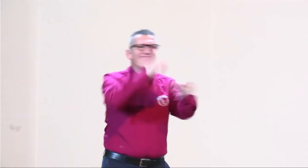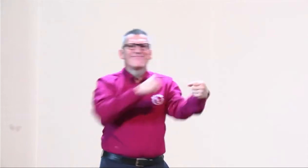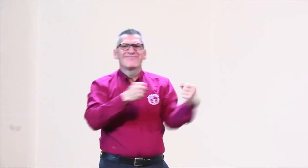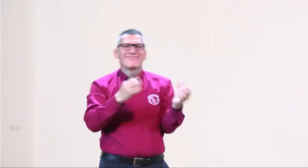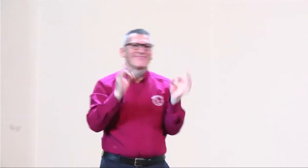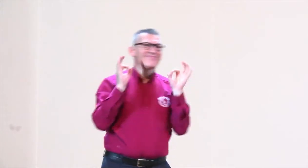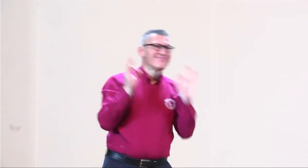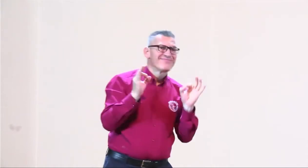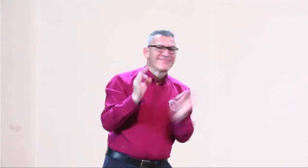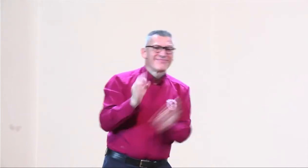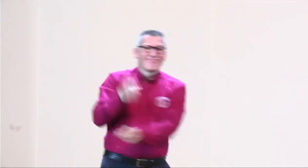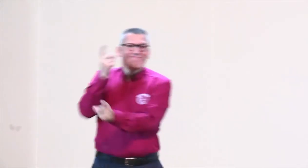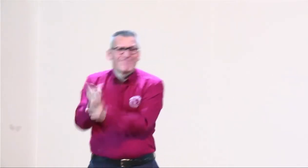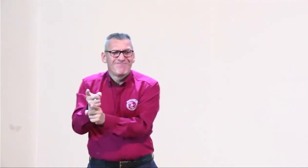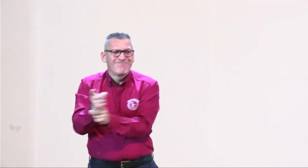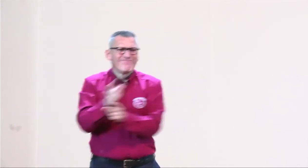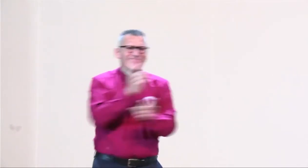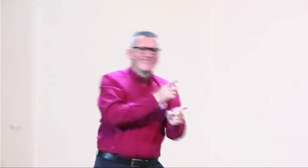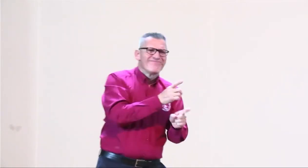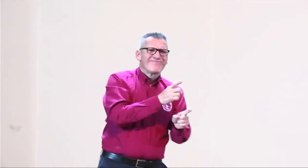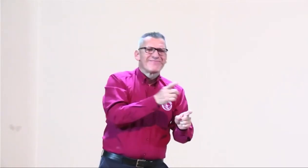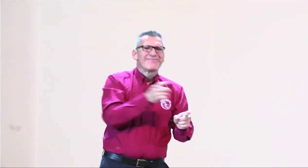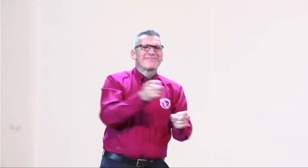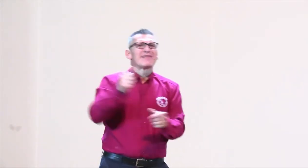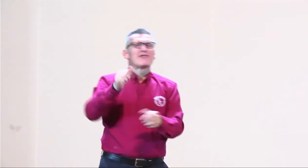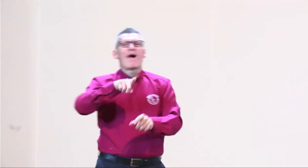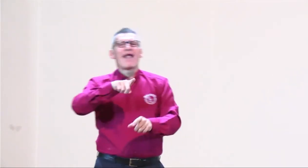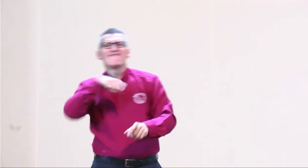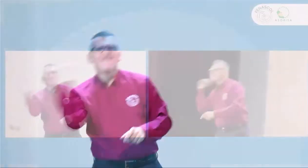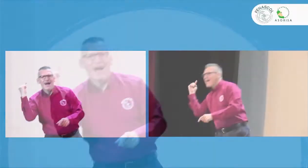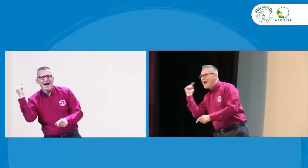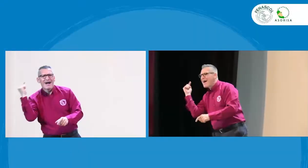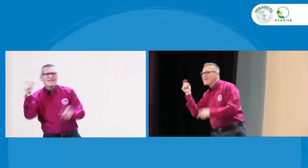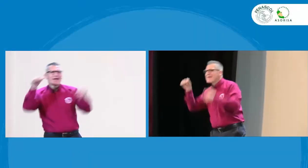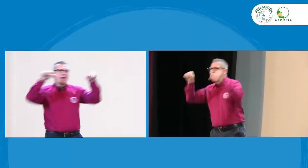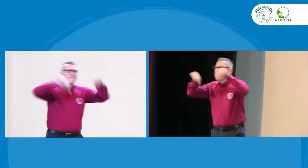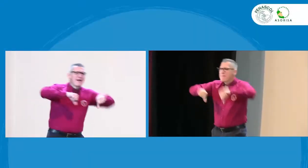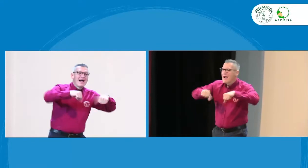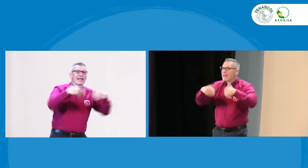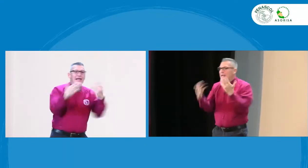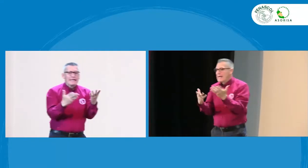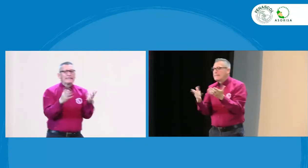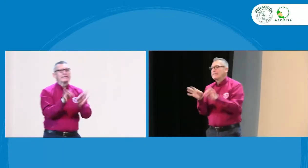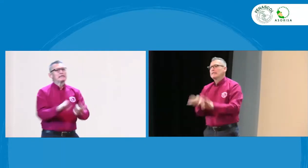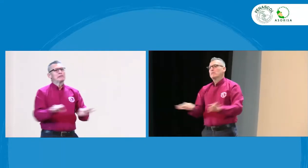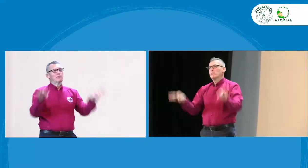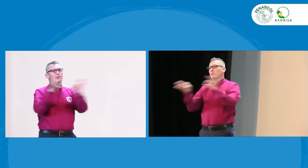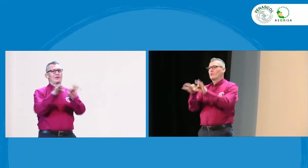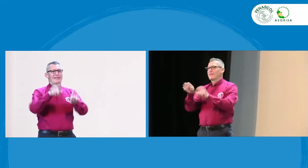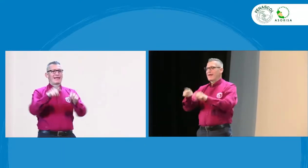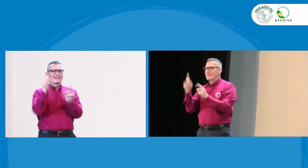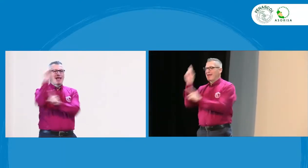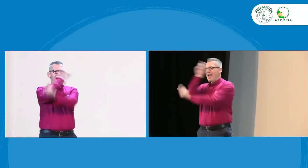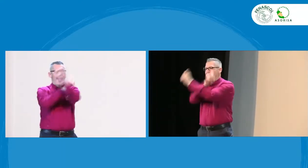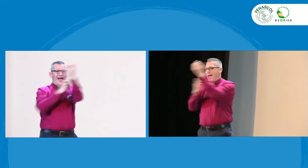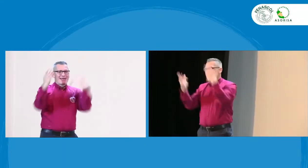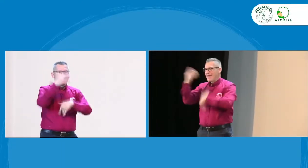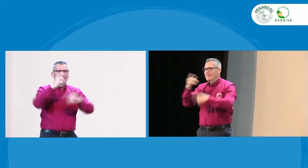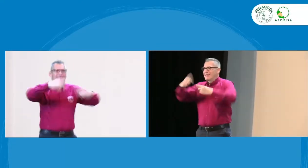positivos, qué aspectos no son tan positivos, qué quejas, qué reclamos hay al respecto, qué cosas son exitosas, cuáles